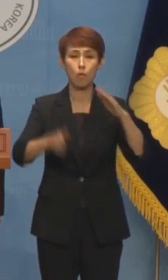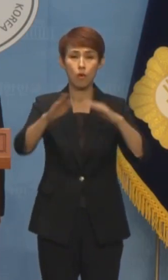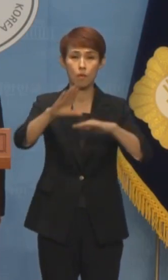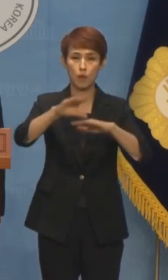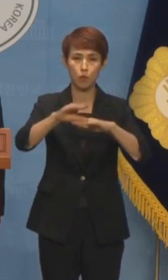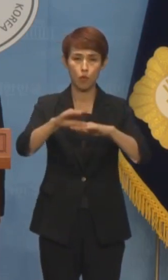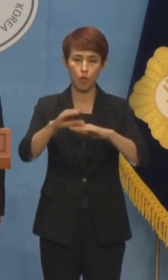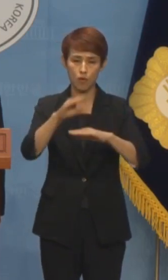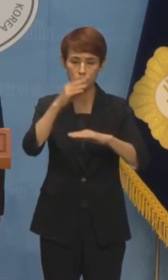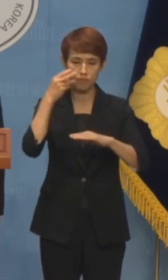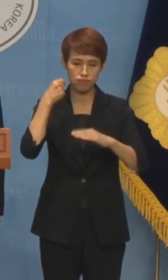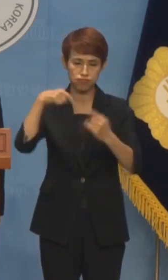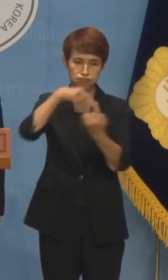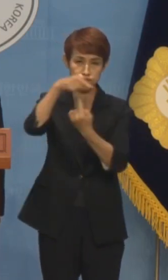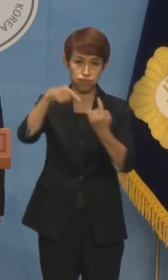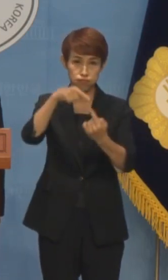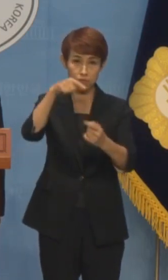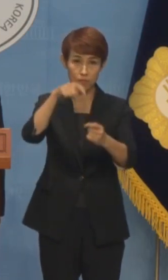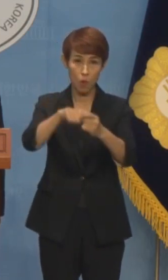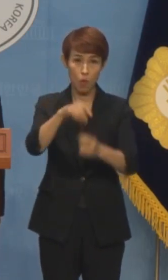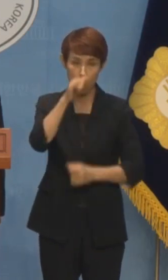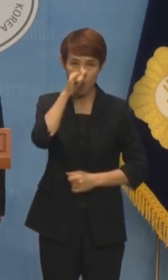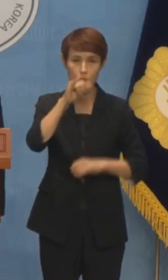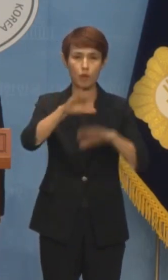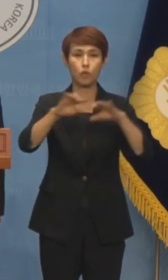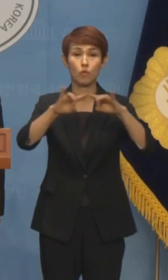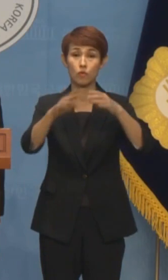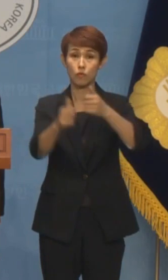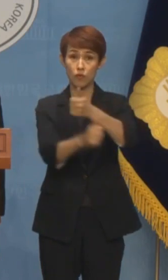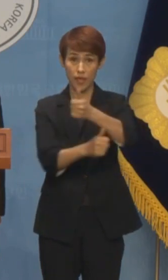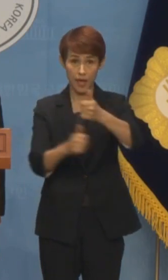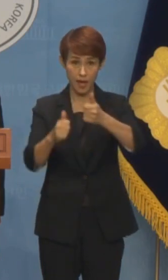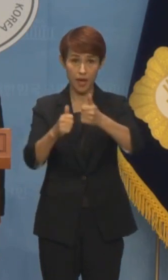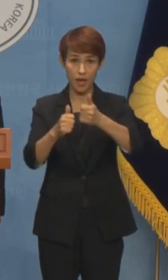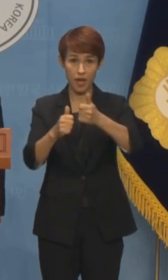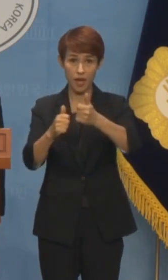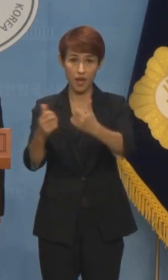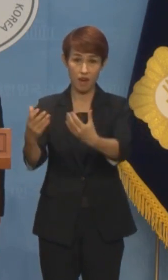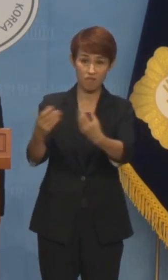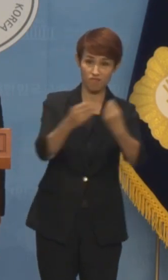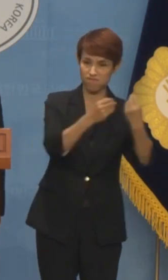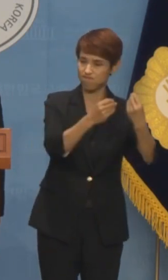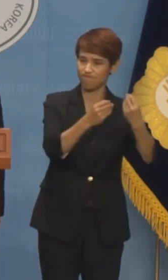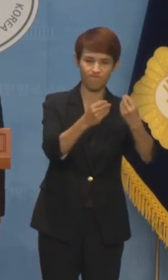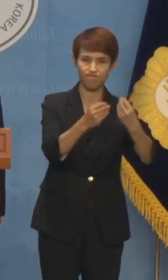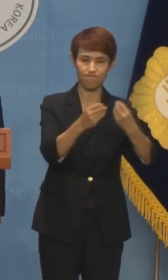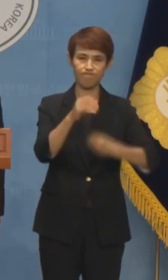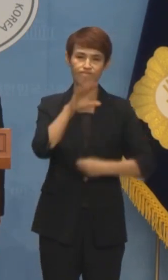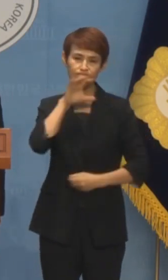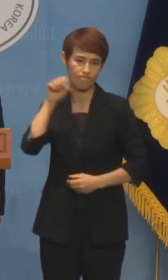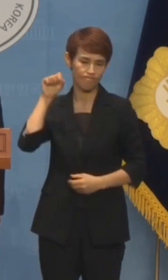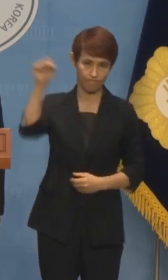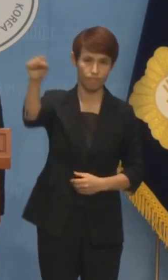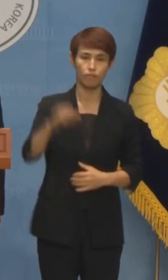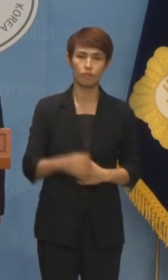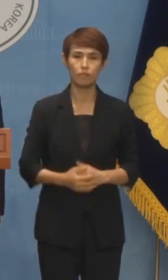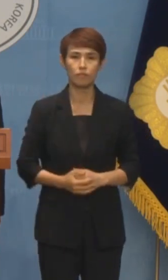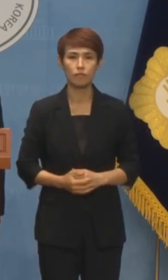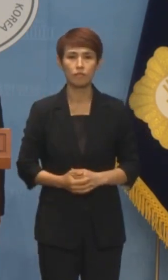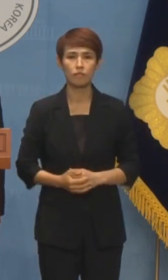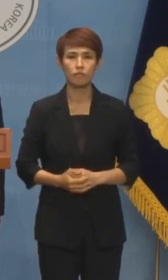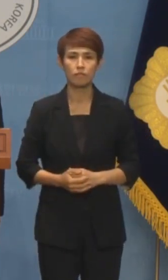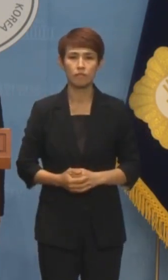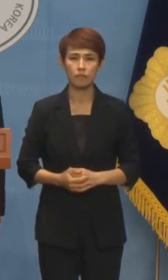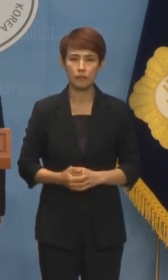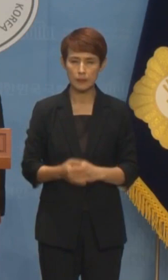추진하고 있는 방송통신위원회를 멈추려는 시도를 강력히 규탄하며 정략적